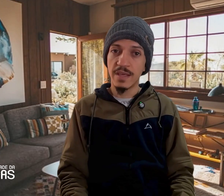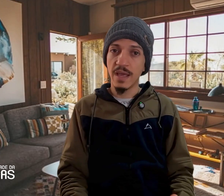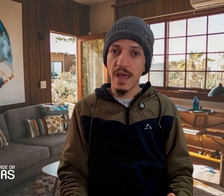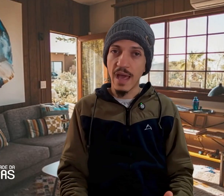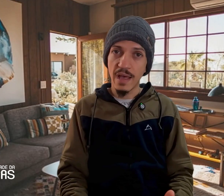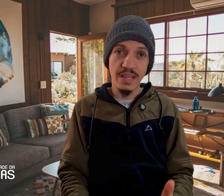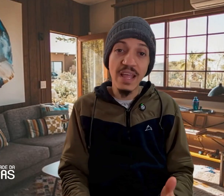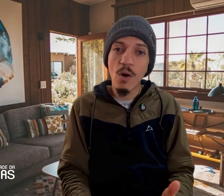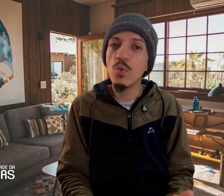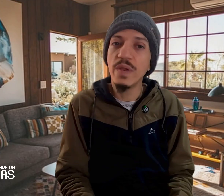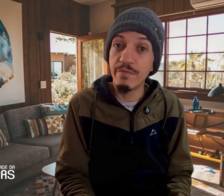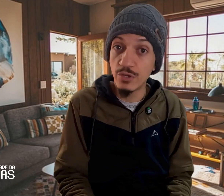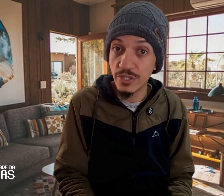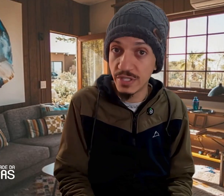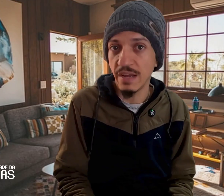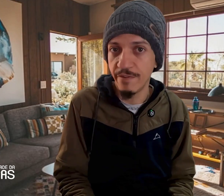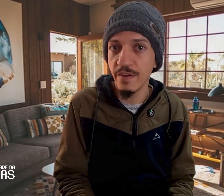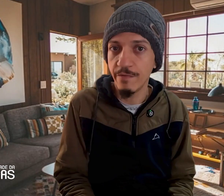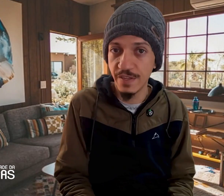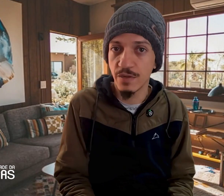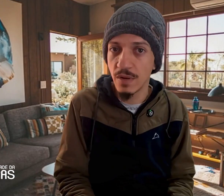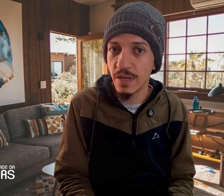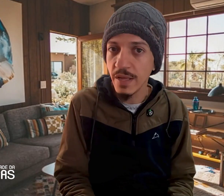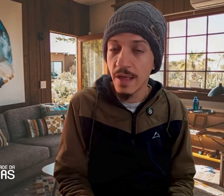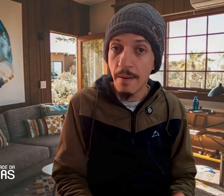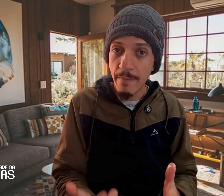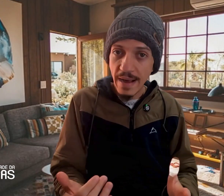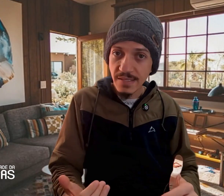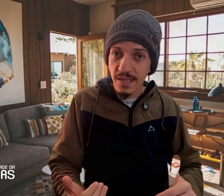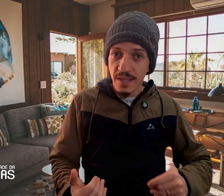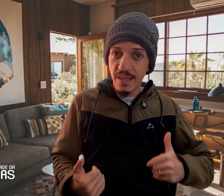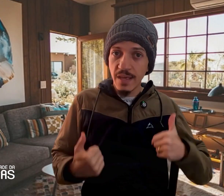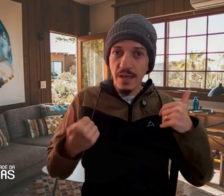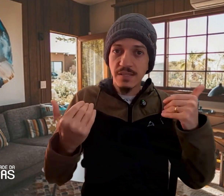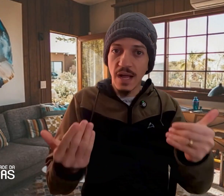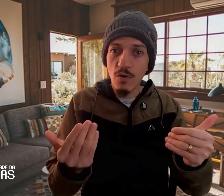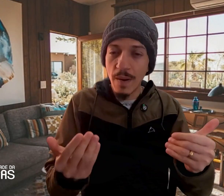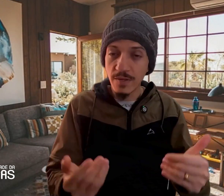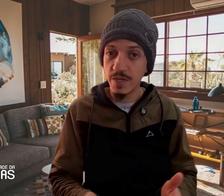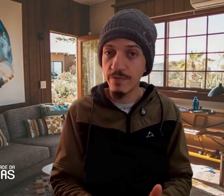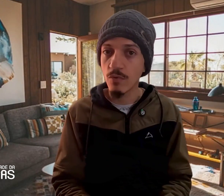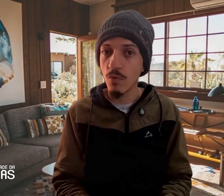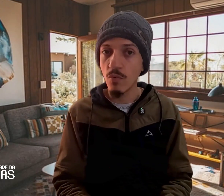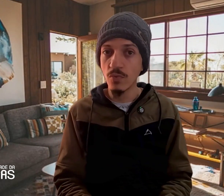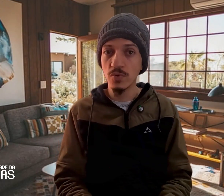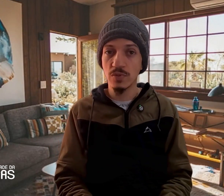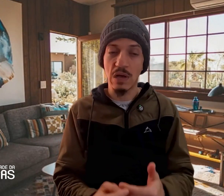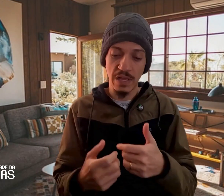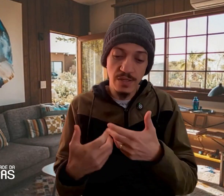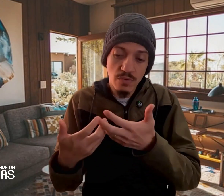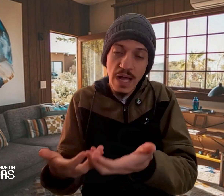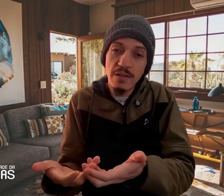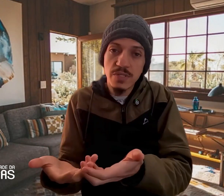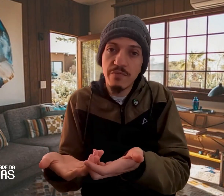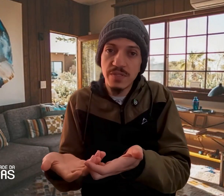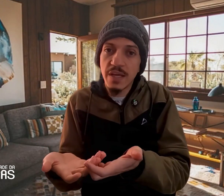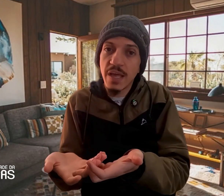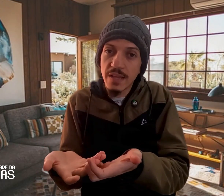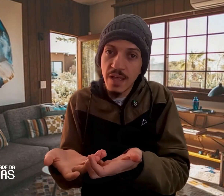tem algum nível de desafio físico ali, mas que está compatível com os resultados que você quer ter